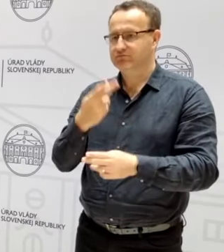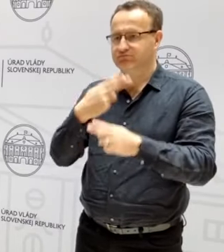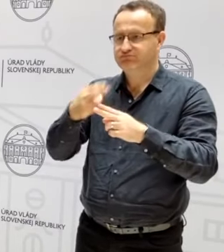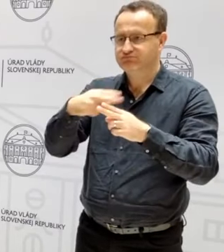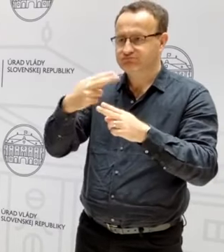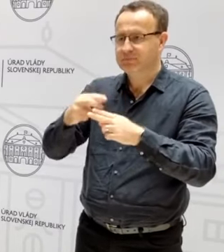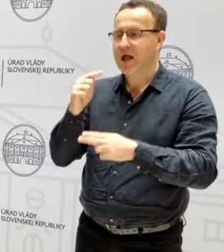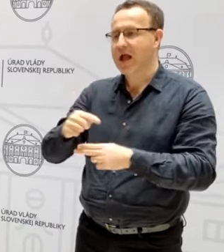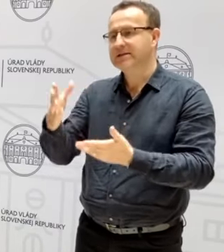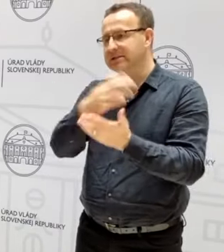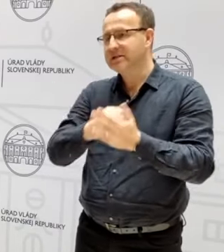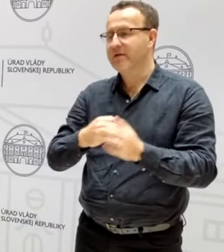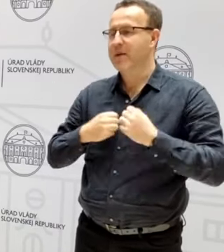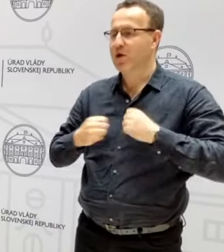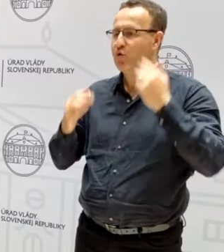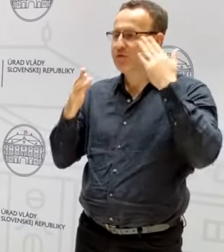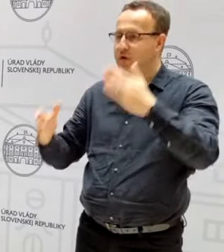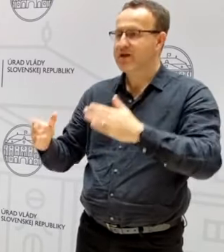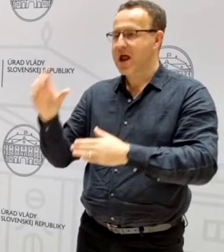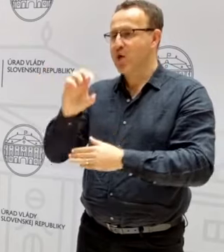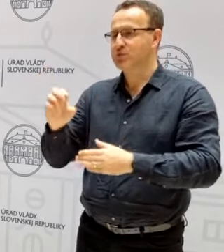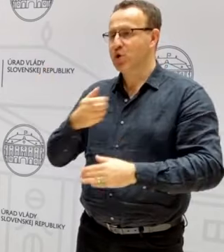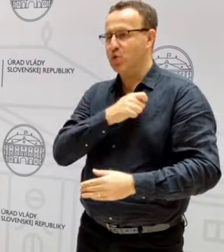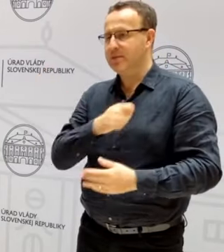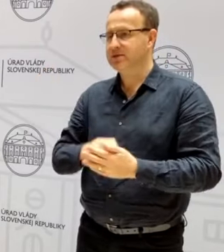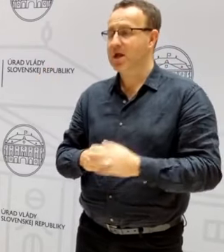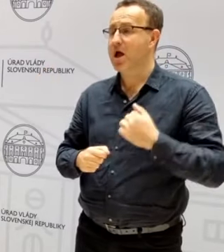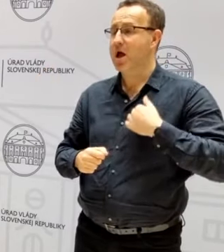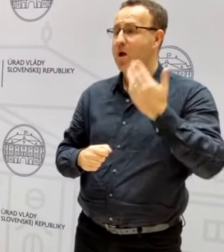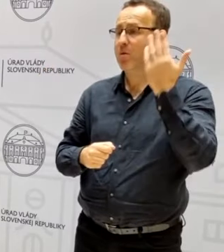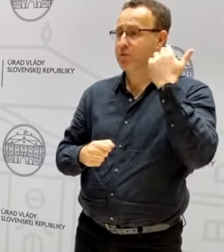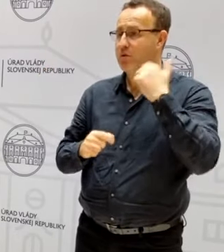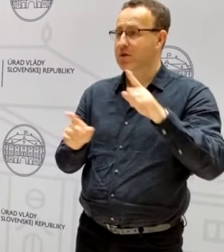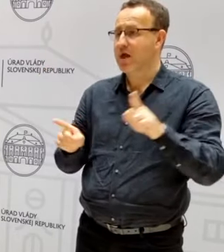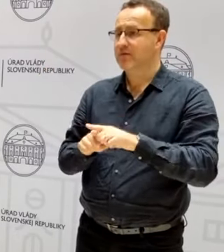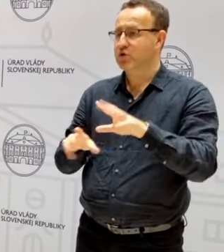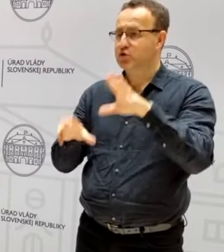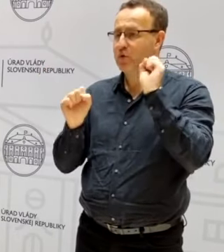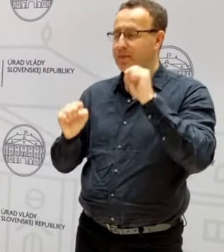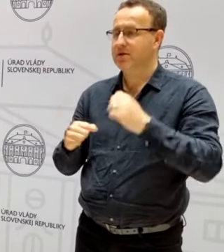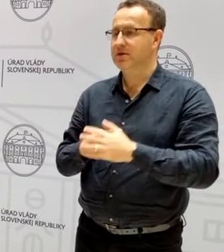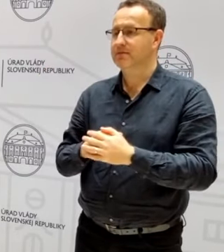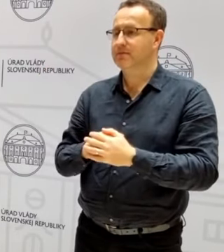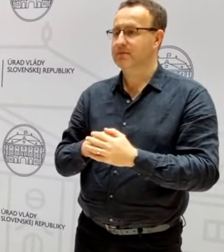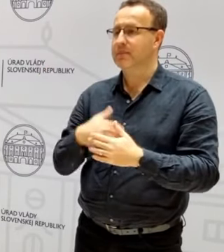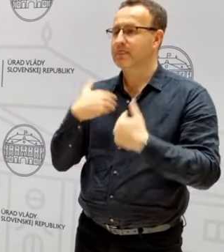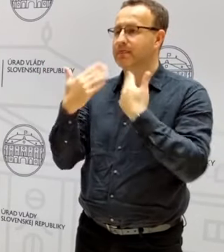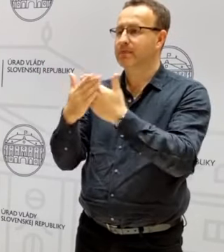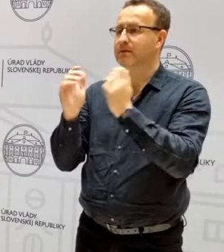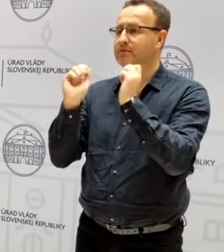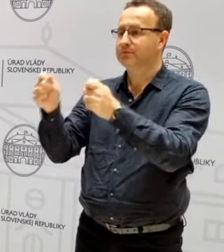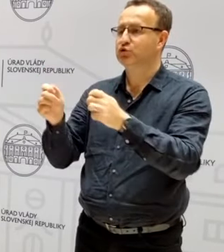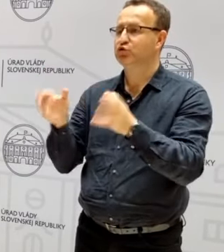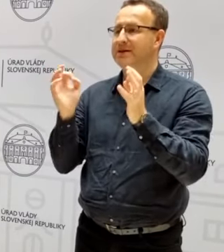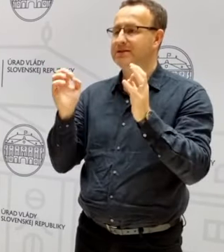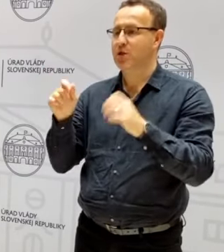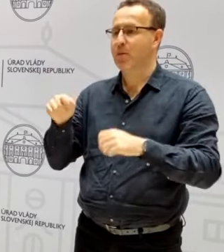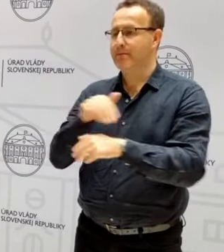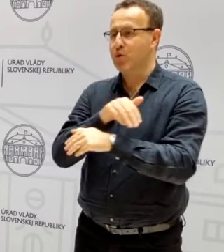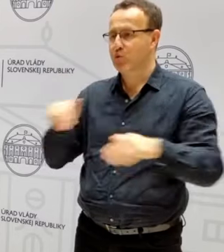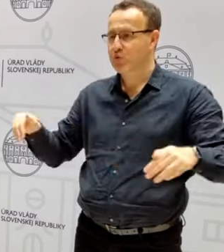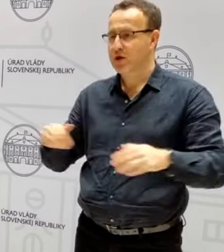výsledkov dôveru v Európskej komisii, ale boli sme schopní podať aj podanie na špeciálnu prokuratúru. A